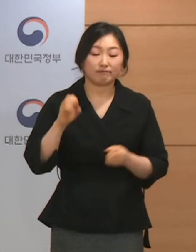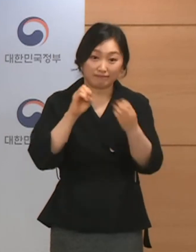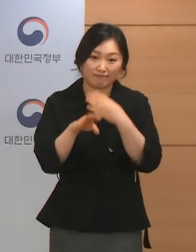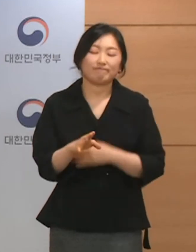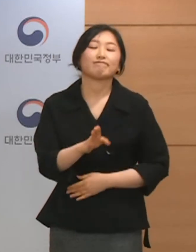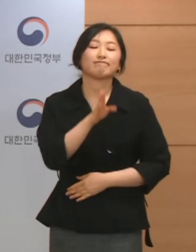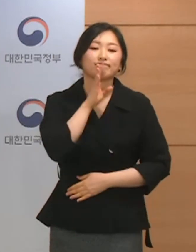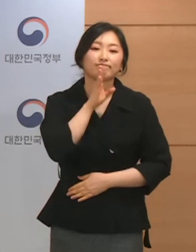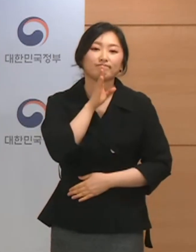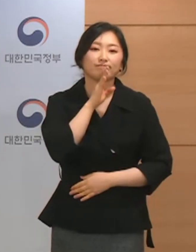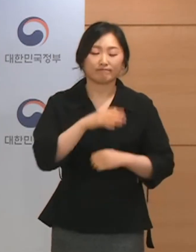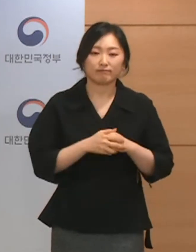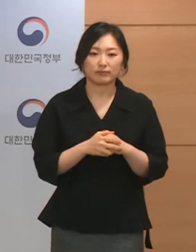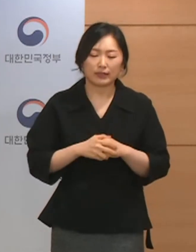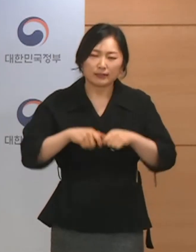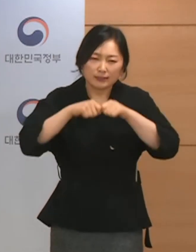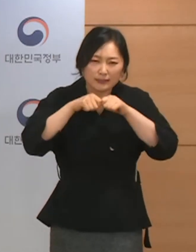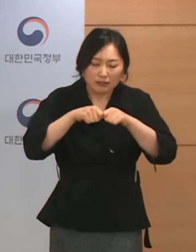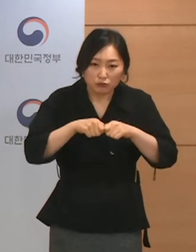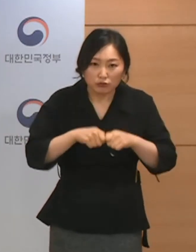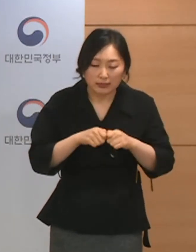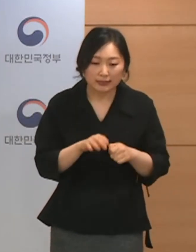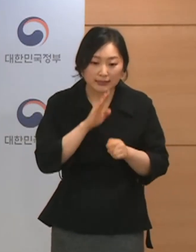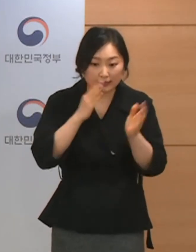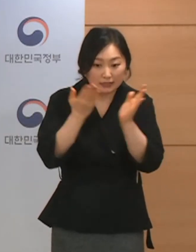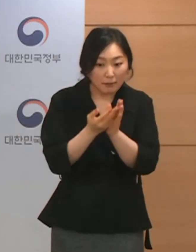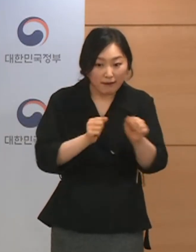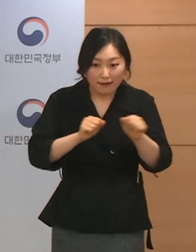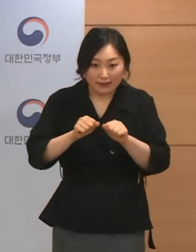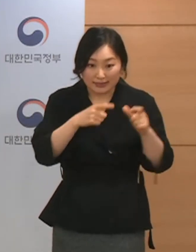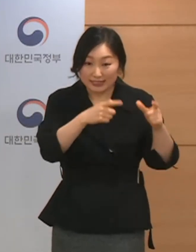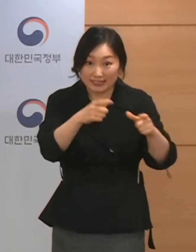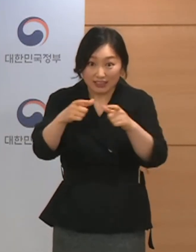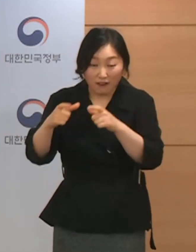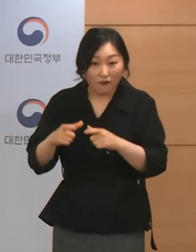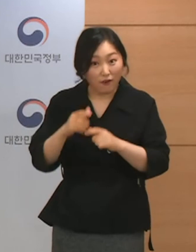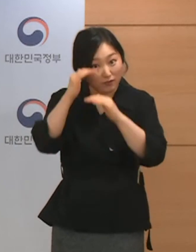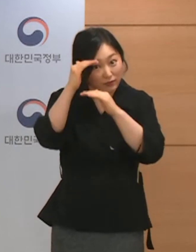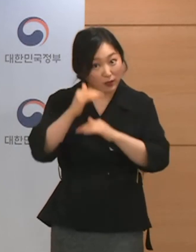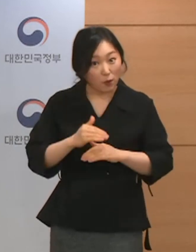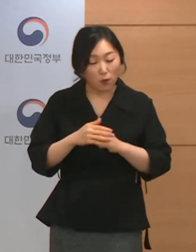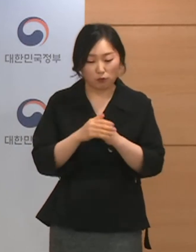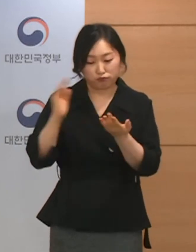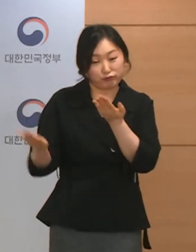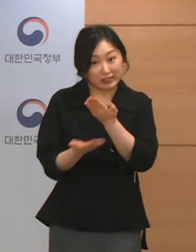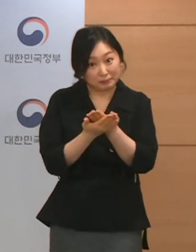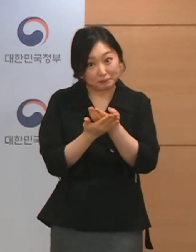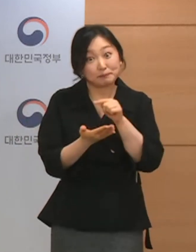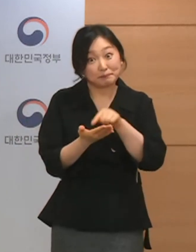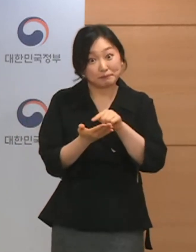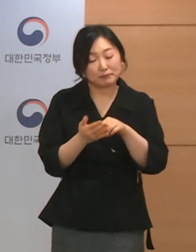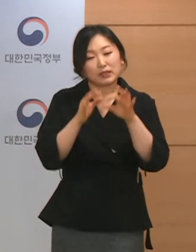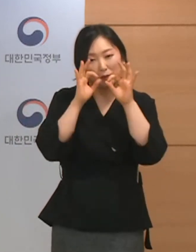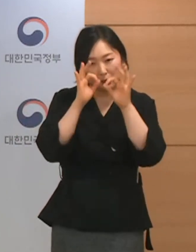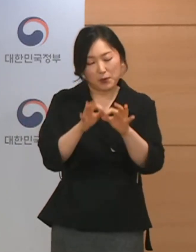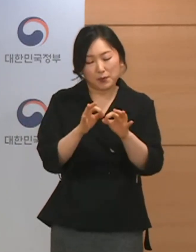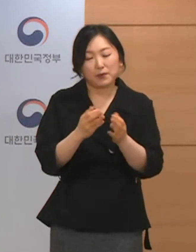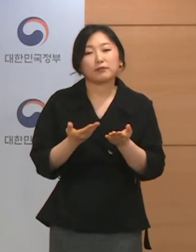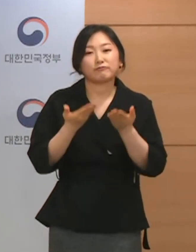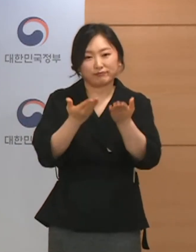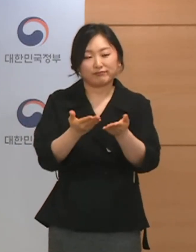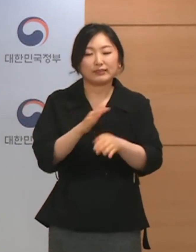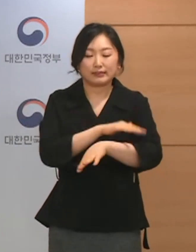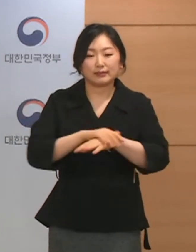그렇고 세부적인 시범사업 지역들에 대한 내용들도 붙임자료로 함께 붙여서 제공해드렸기 때문에